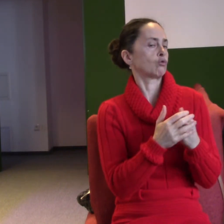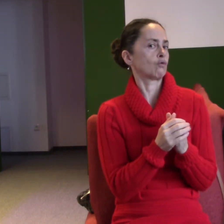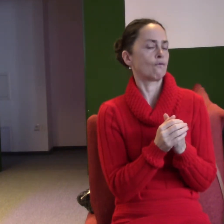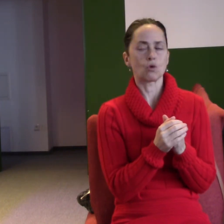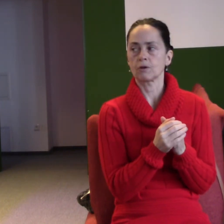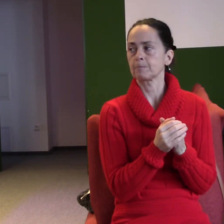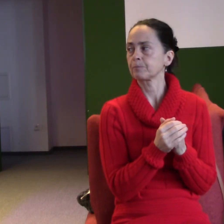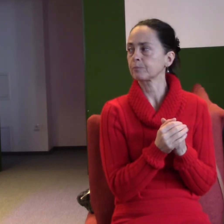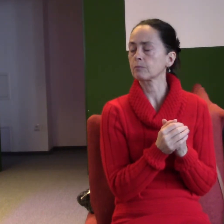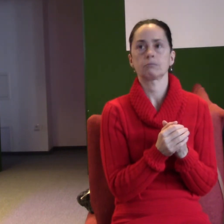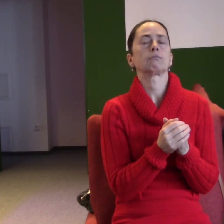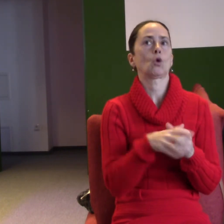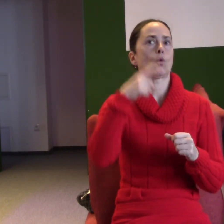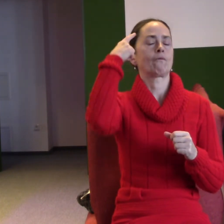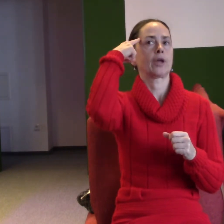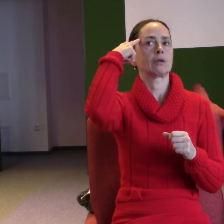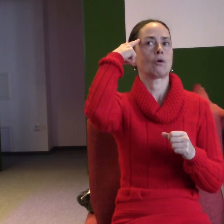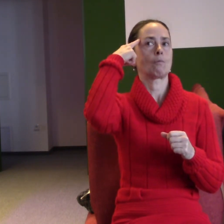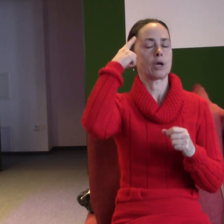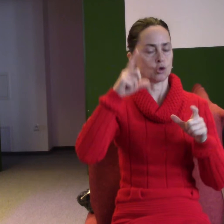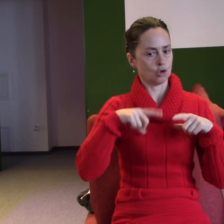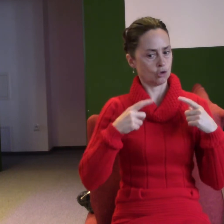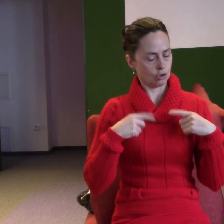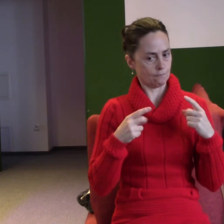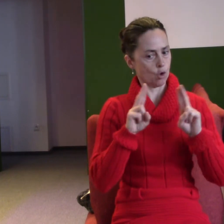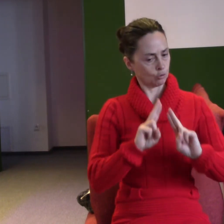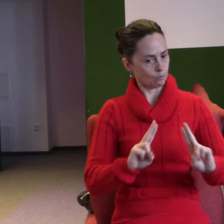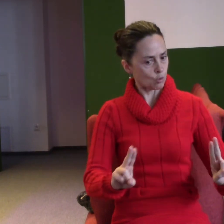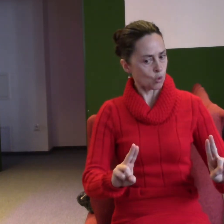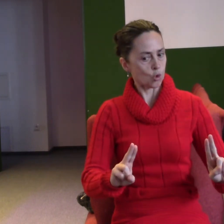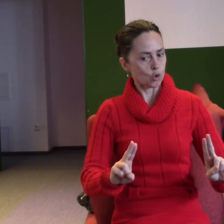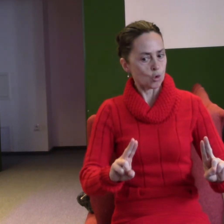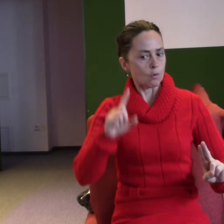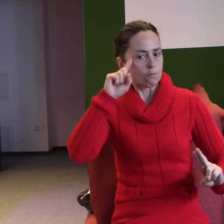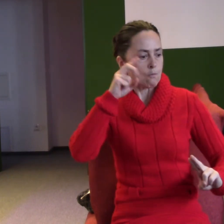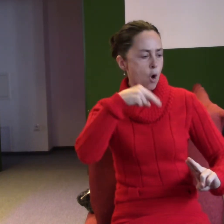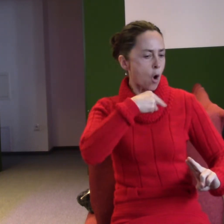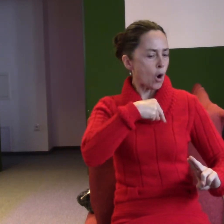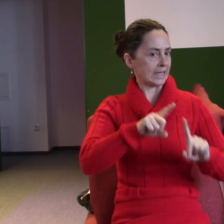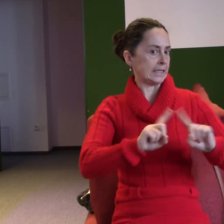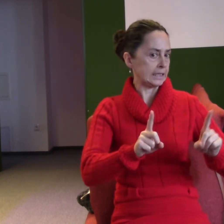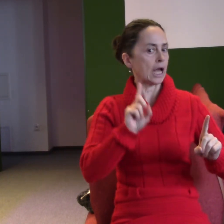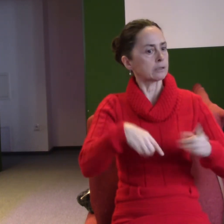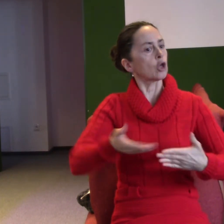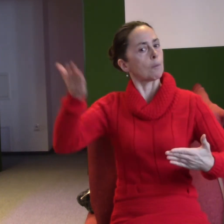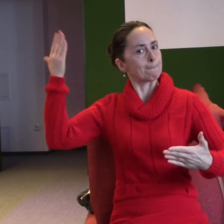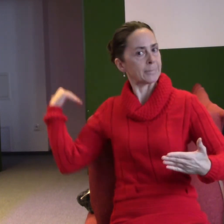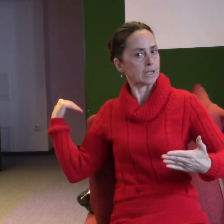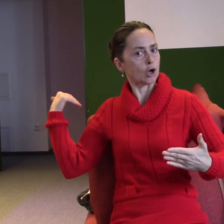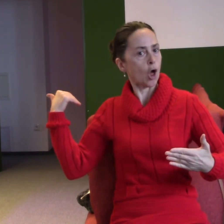Najednou zjistíš, že se dá na život dívat úplně jiným způsobem, než do posud. Najednou události, které